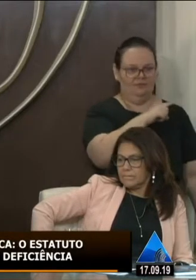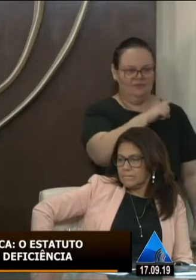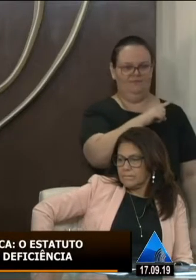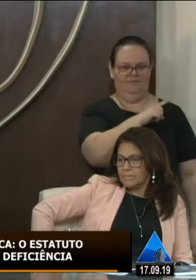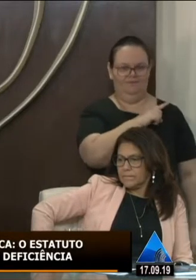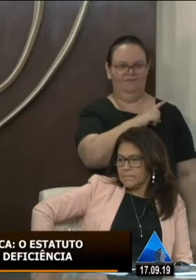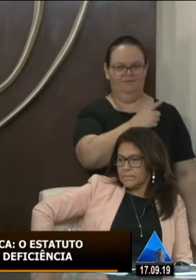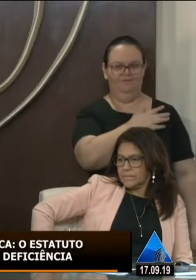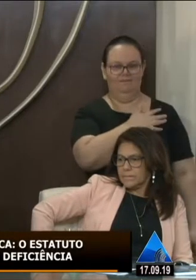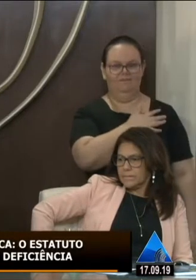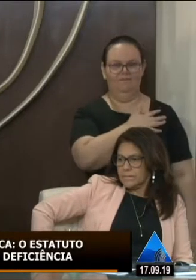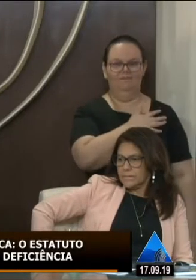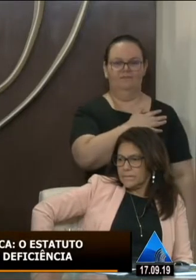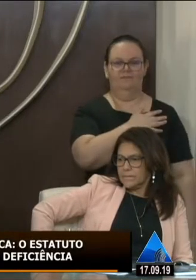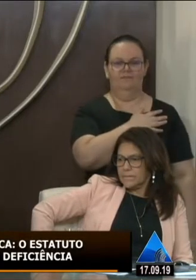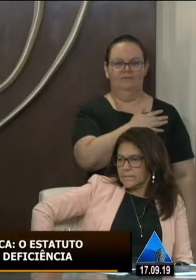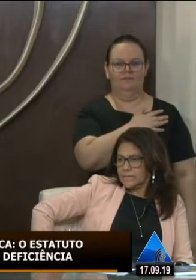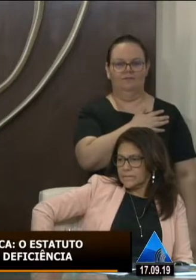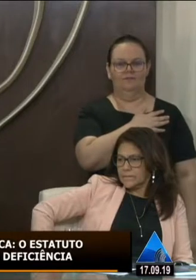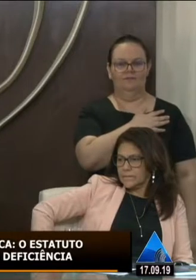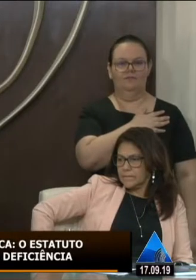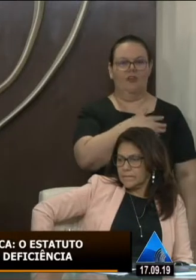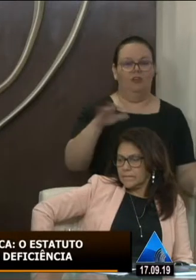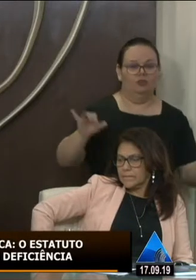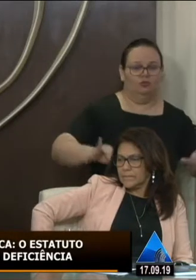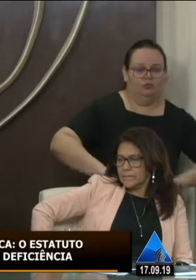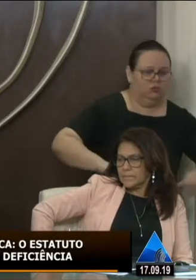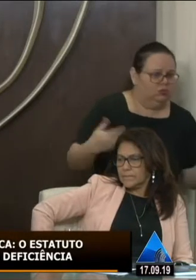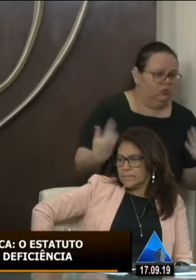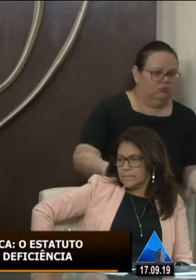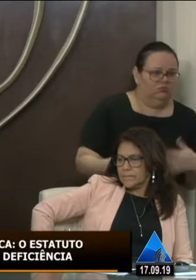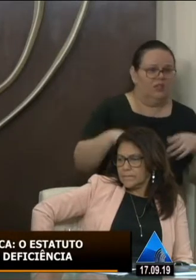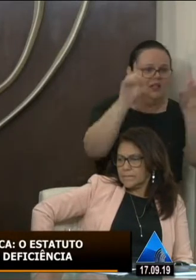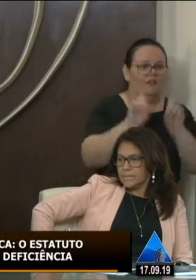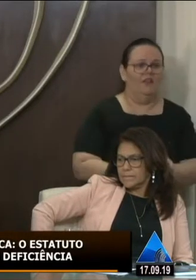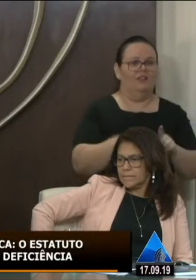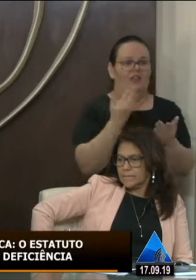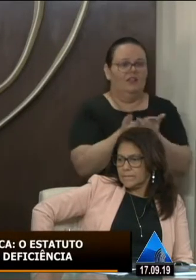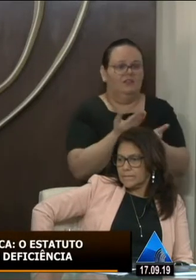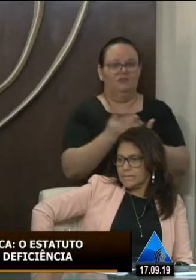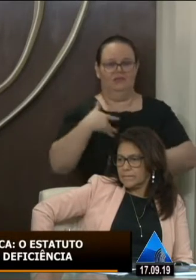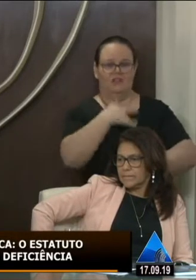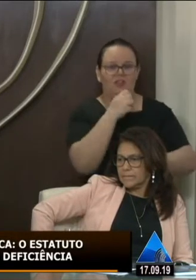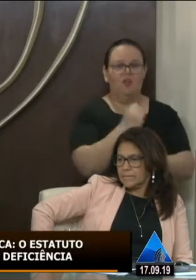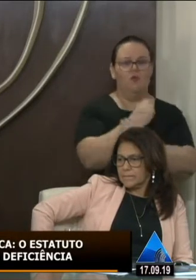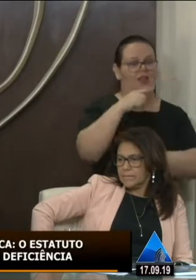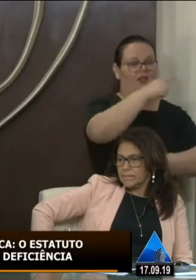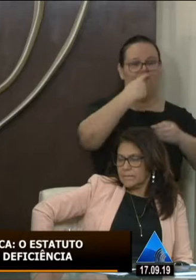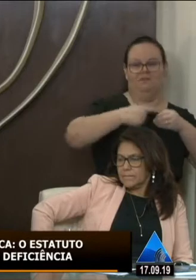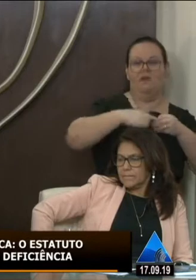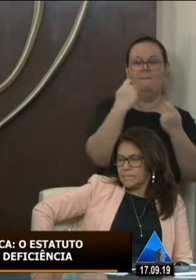nas zonas que mais sofre com a deficiência da educação da saúde da segurança lá sim